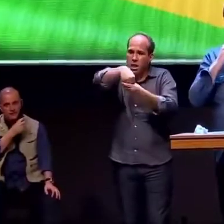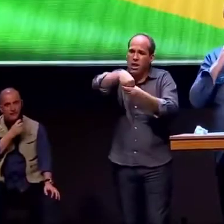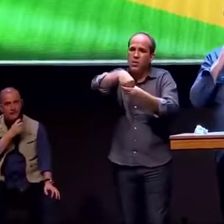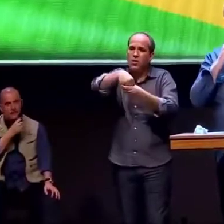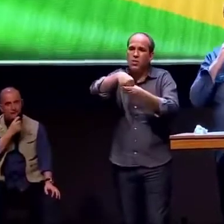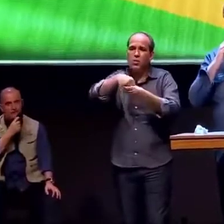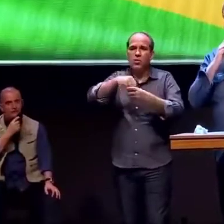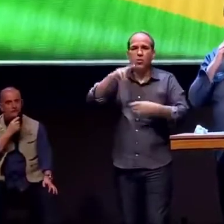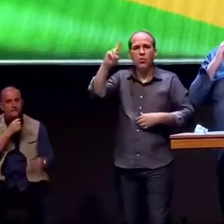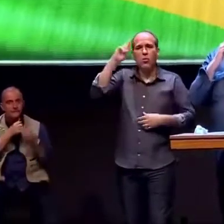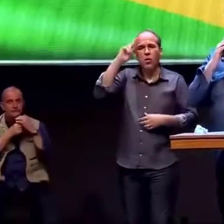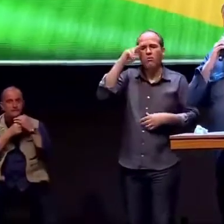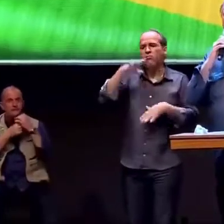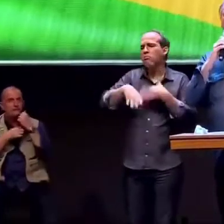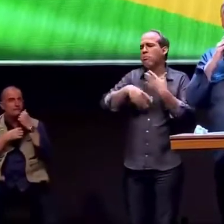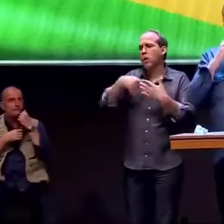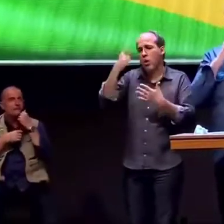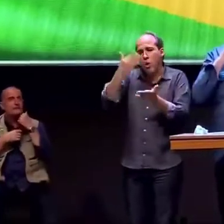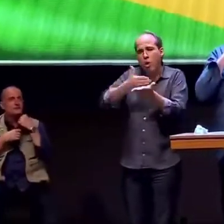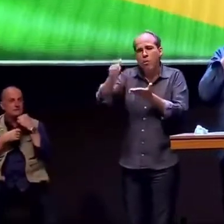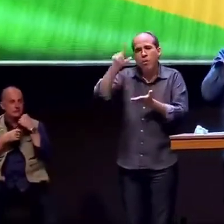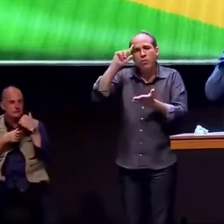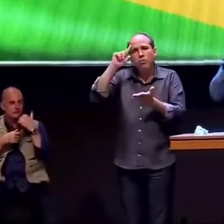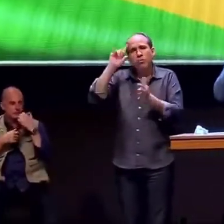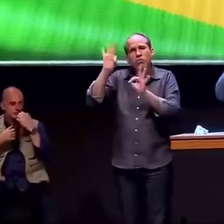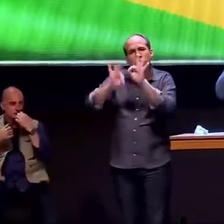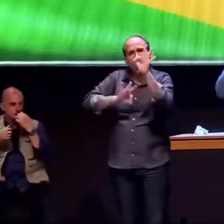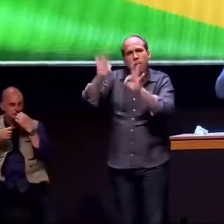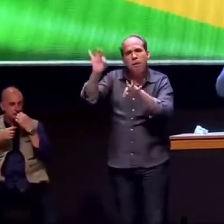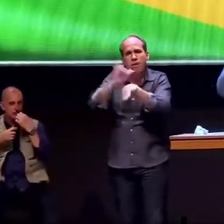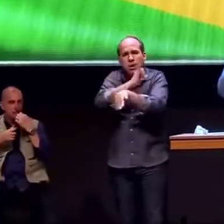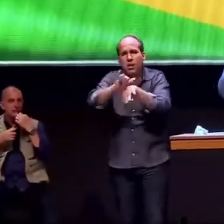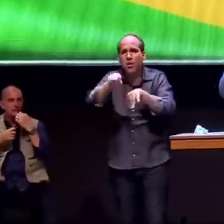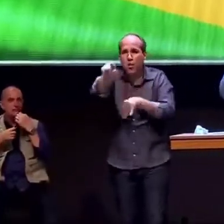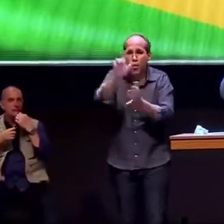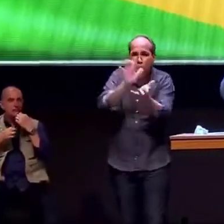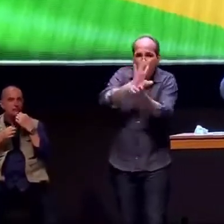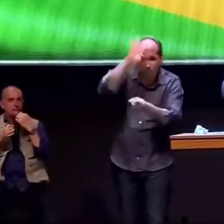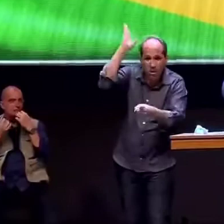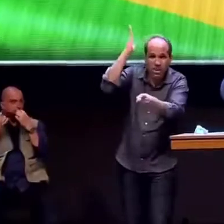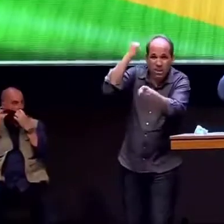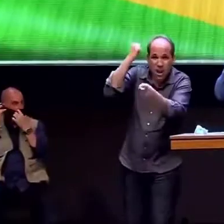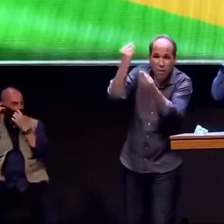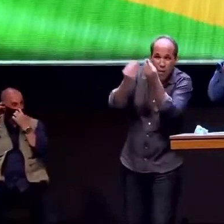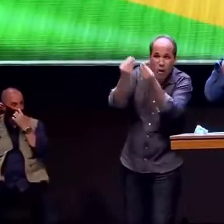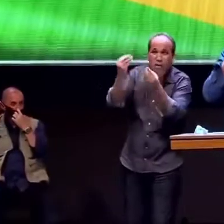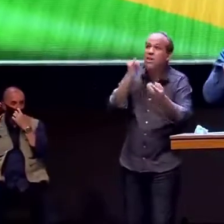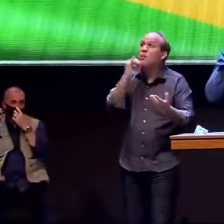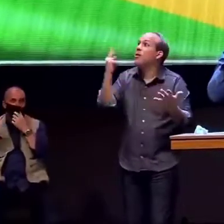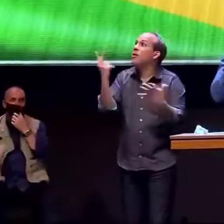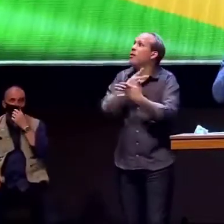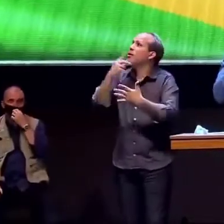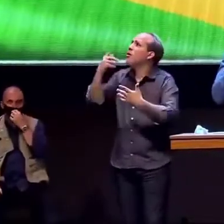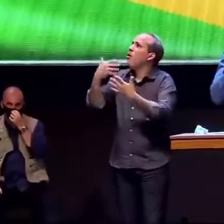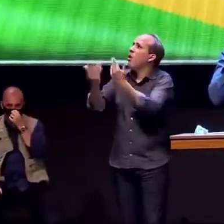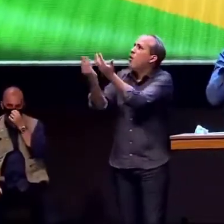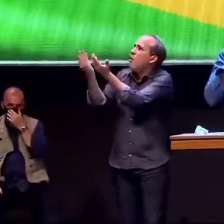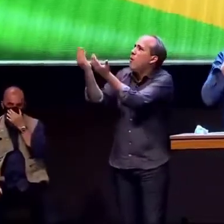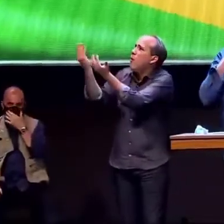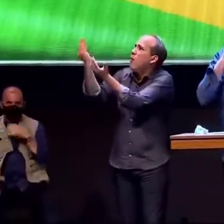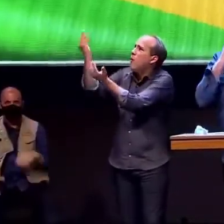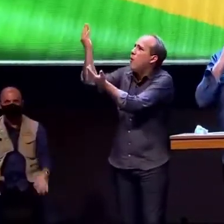eu tracei uma estratégia como eu vejo o pessoal do corpo de bombeiro aqui ele sabe o que fazer agora se pintar uma fumaça em algum lugar